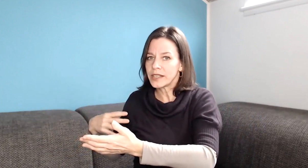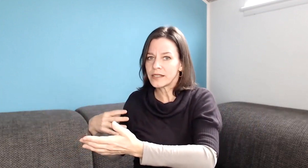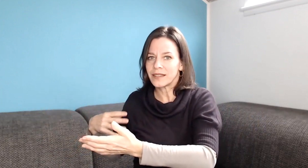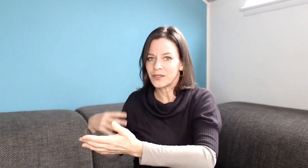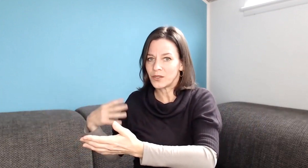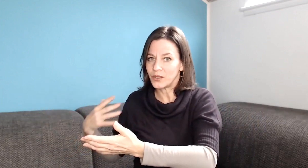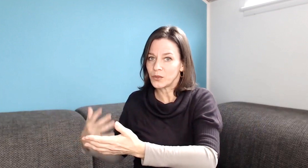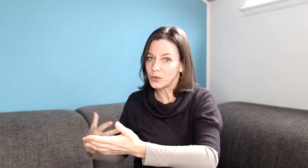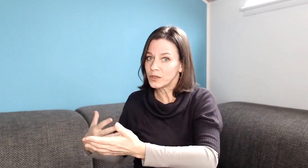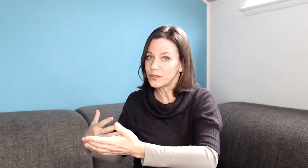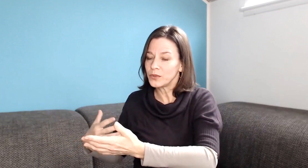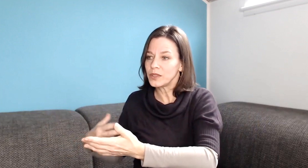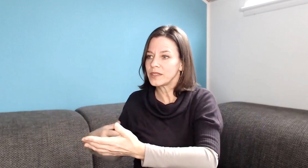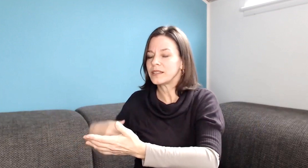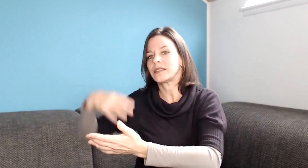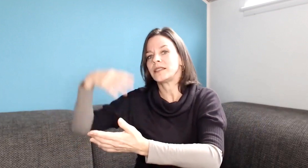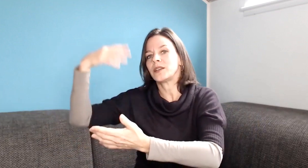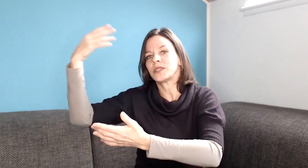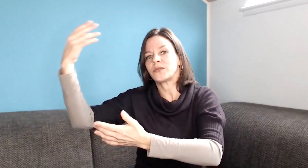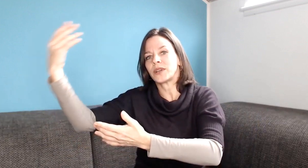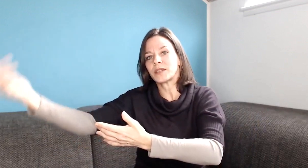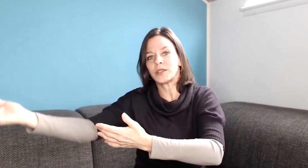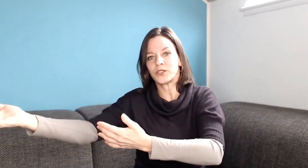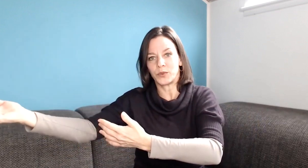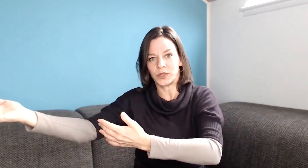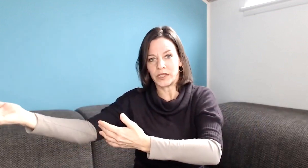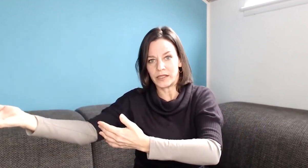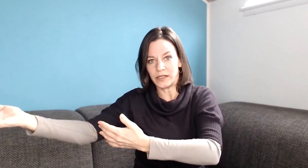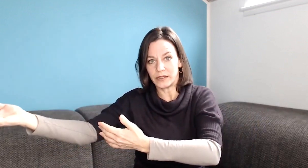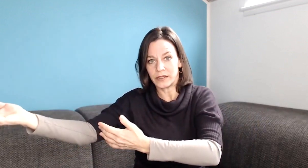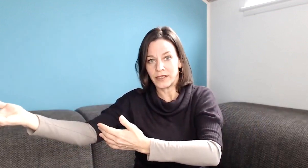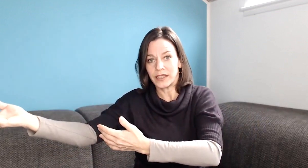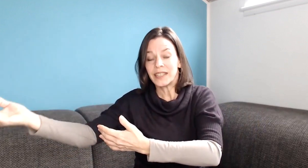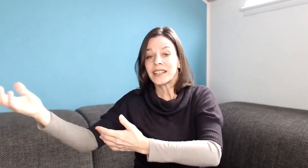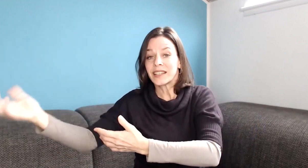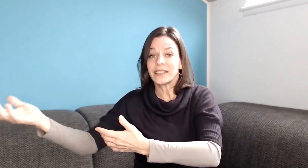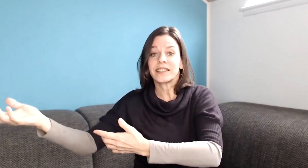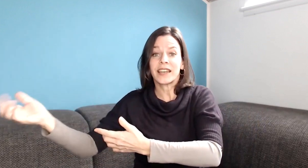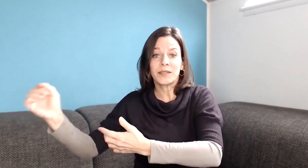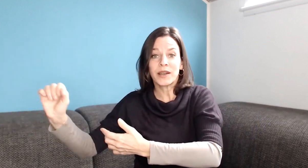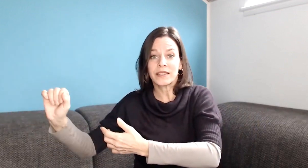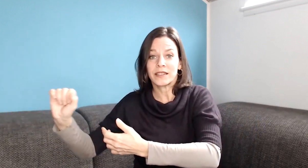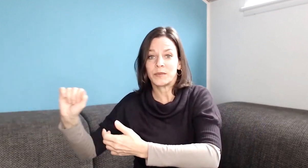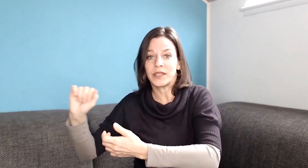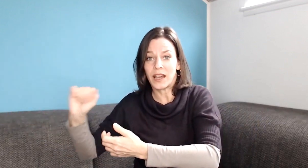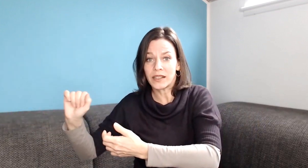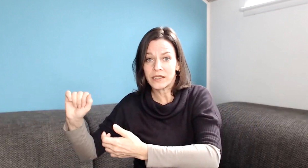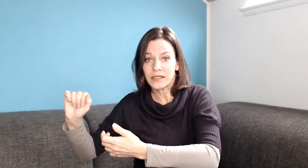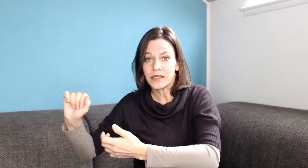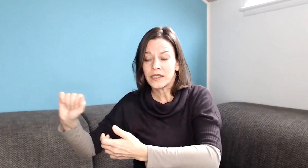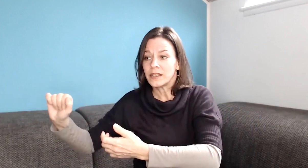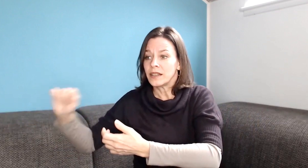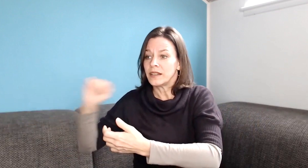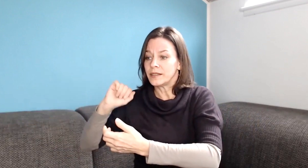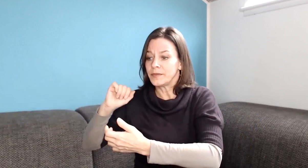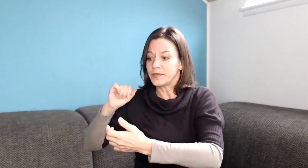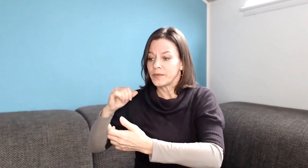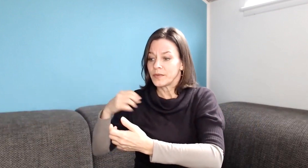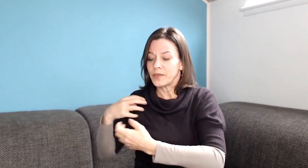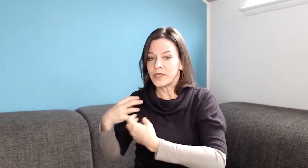schlechten bleiben. Es können auch gute Gefühle sein, dass sie die auf andere Menschen projiziert. Richtig gerne macht sie das mit der Angst. Wenn